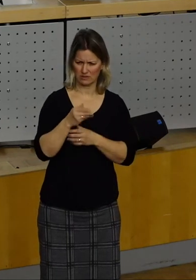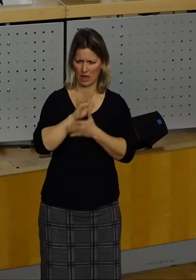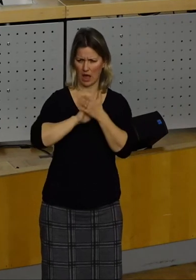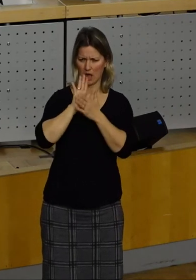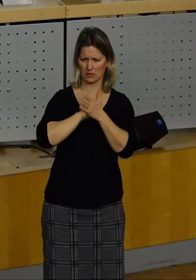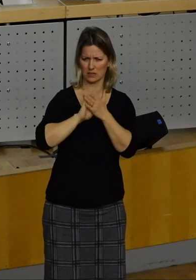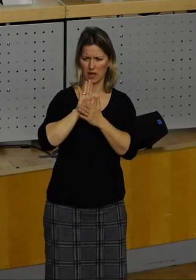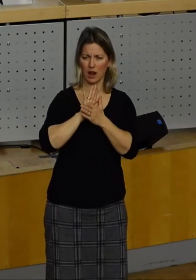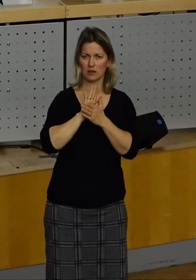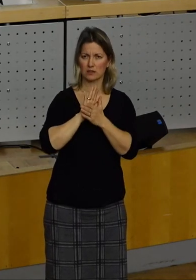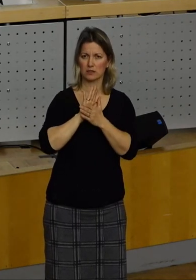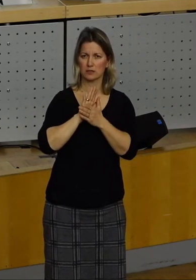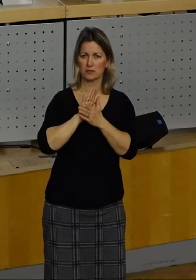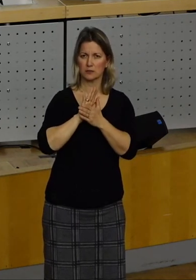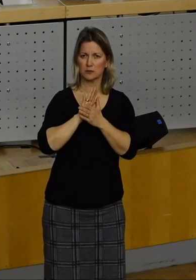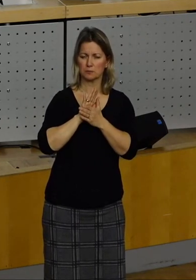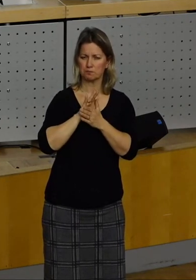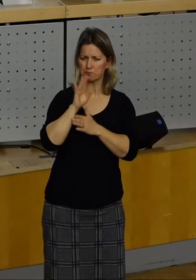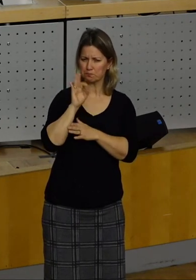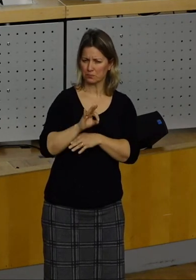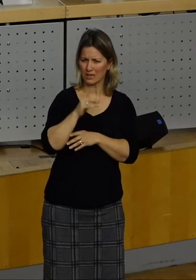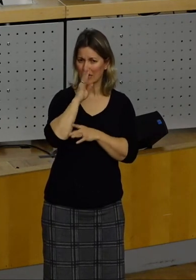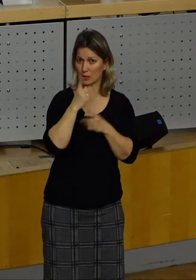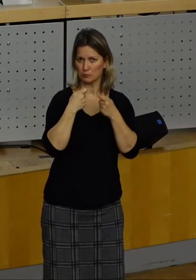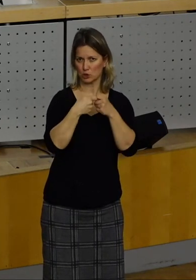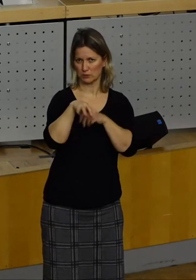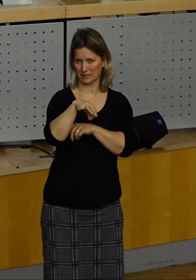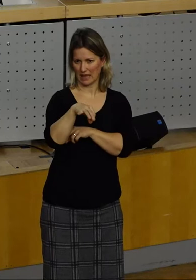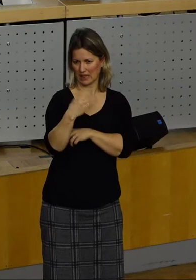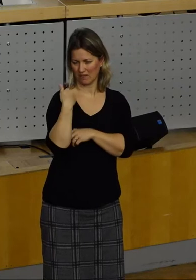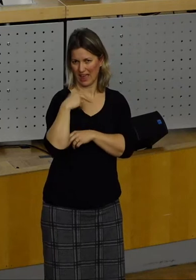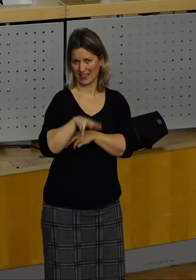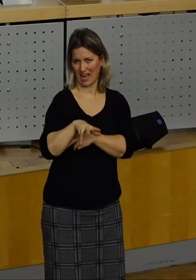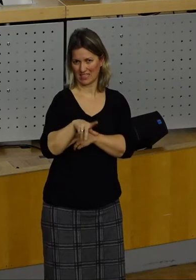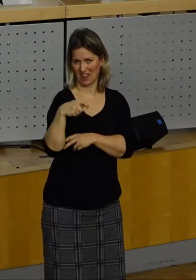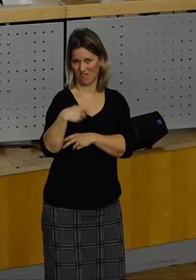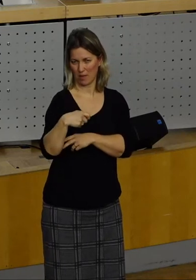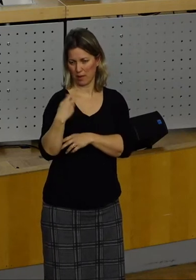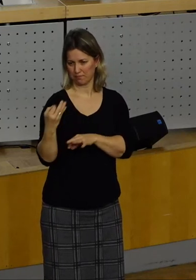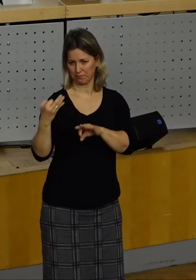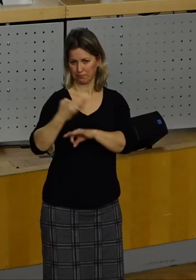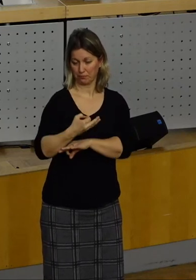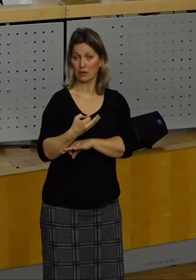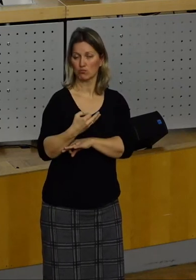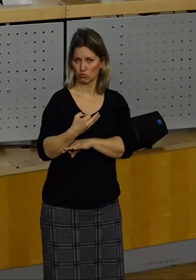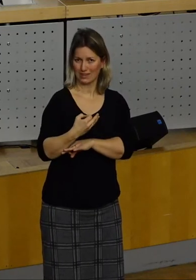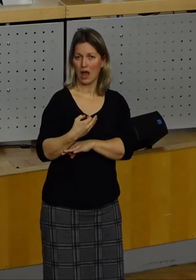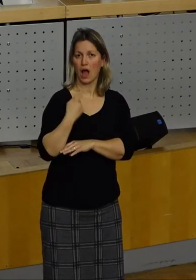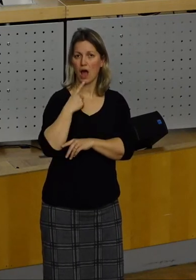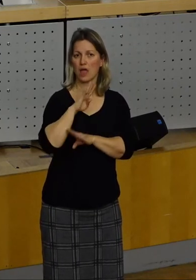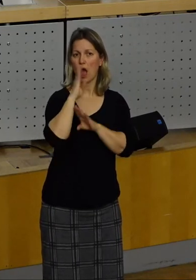Zuge des Besuches des Bundespräsidenten am 13. Februar hier vor jedem Rathaustür ein